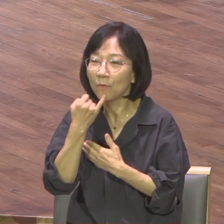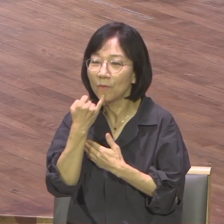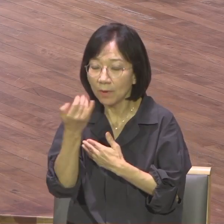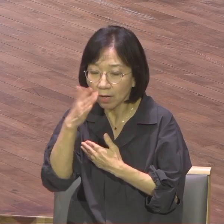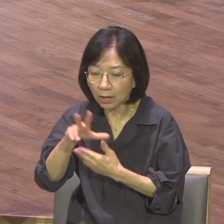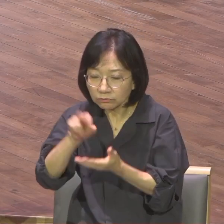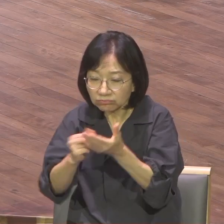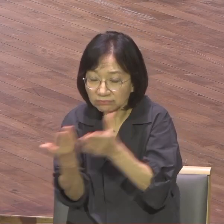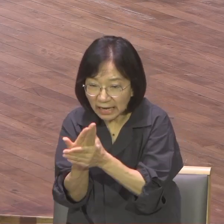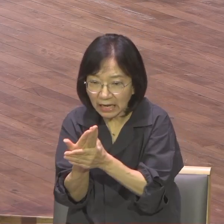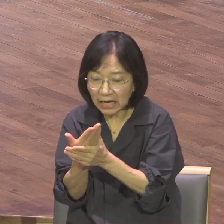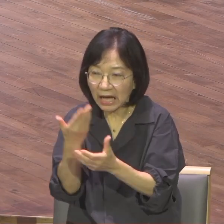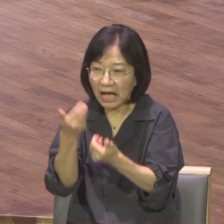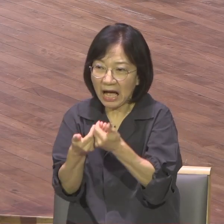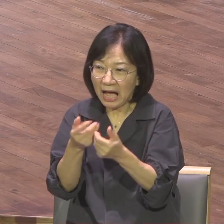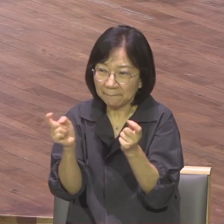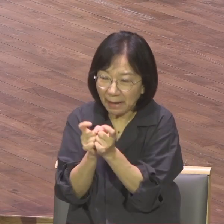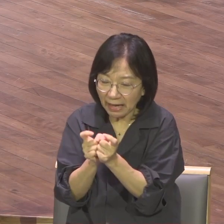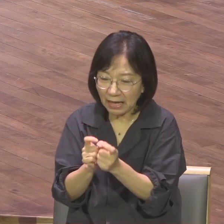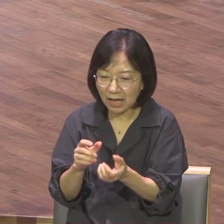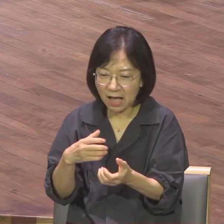그 경고한 진이 드러나게 되는 겁니다.